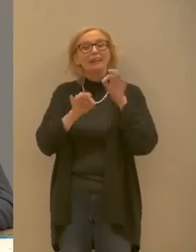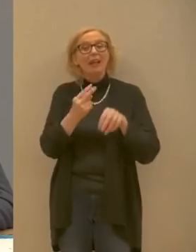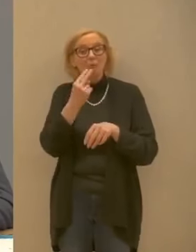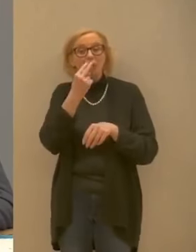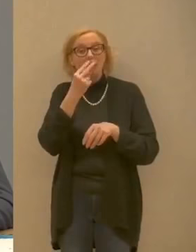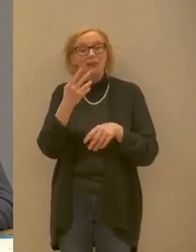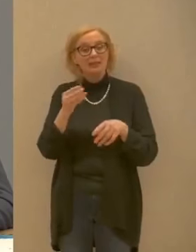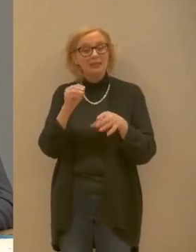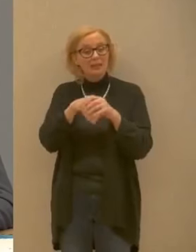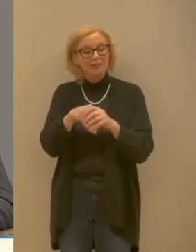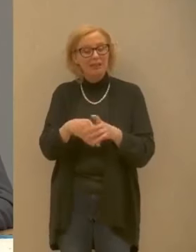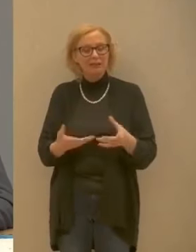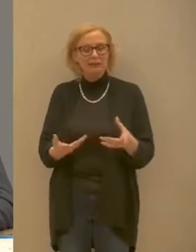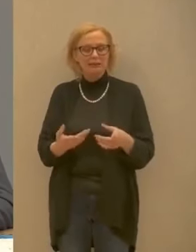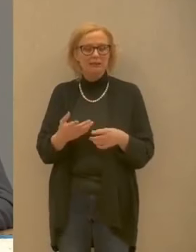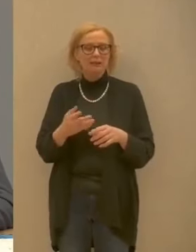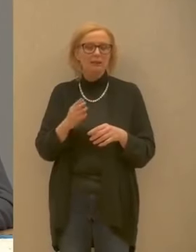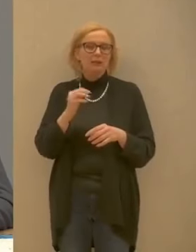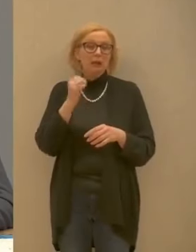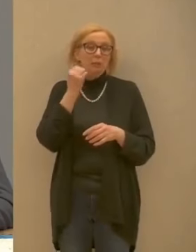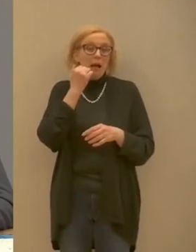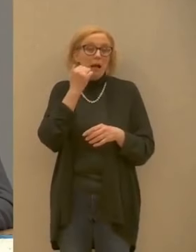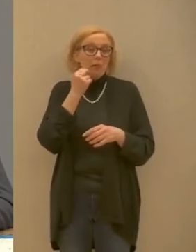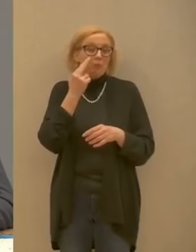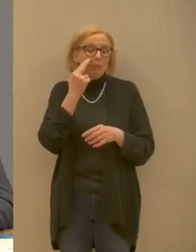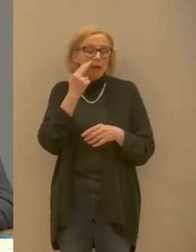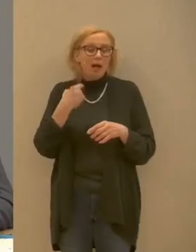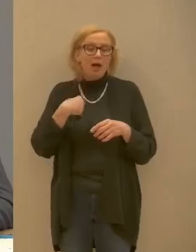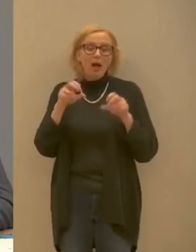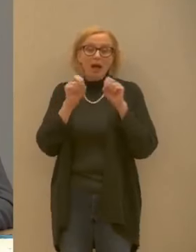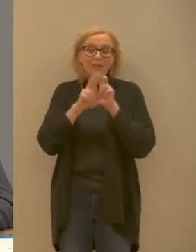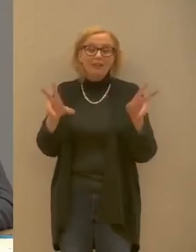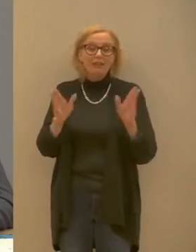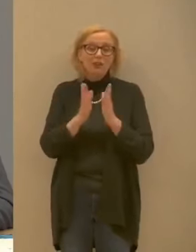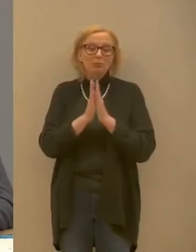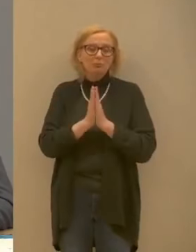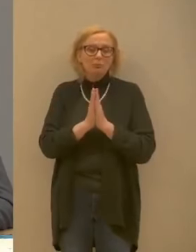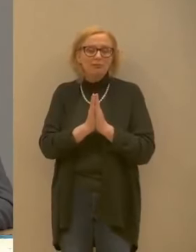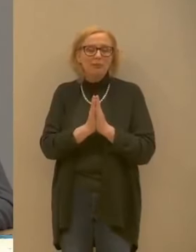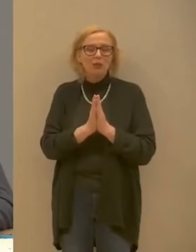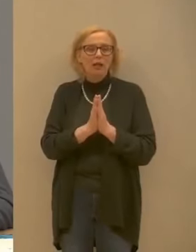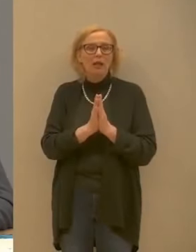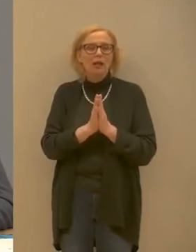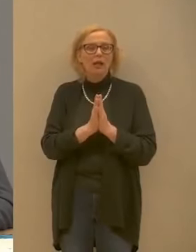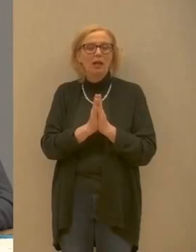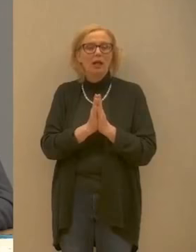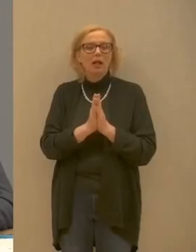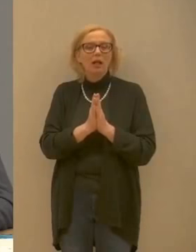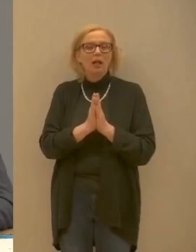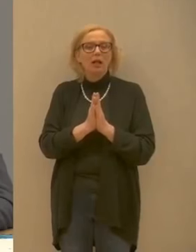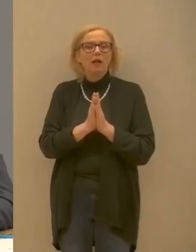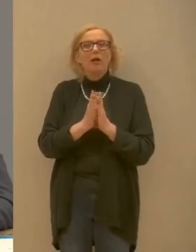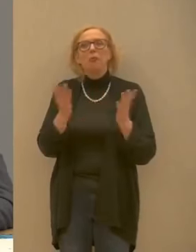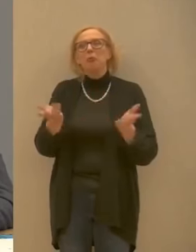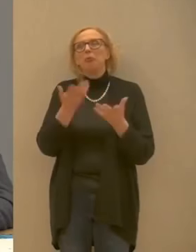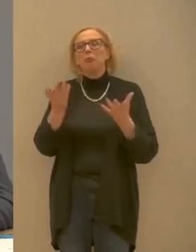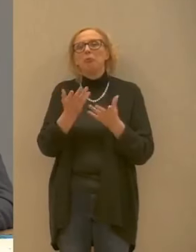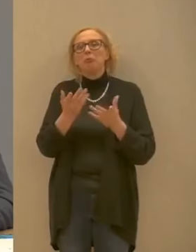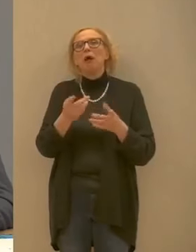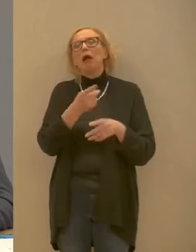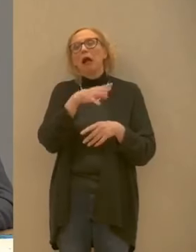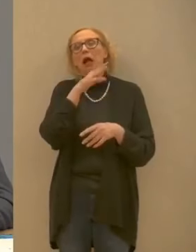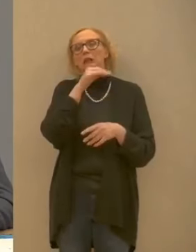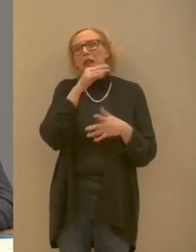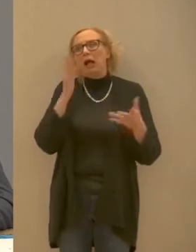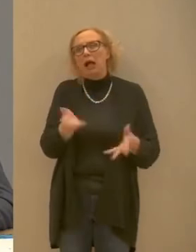che devono avere anche i padri che devono avere un senso non devono pensare che tanto la gran parte sono anziani